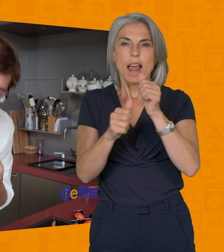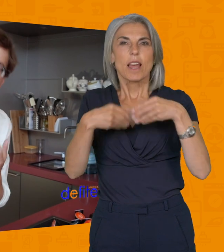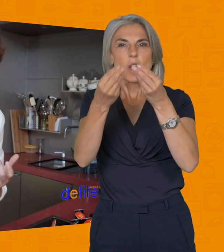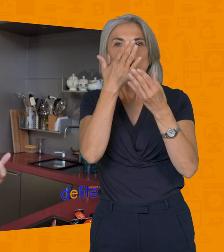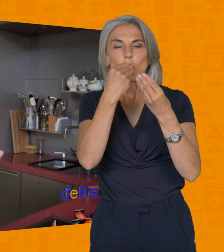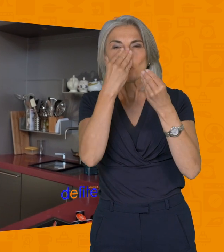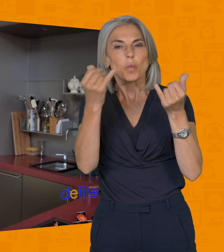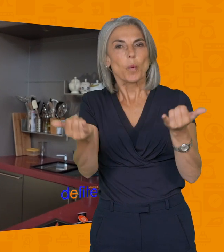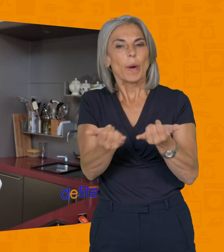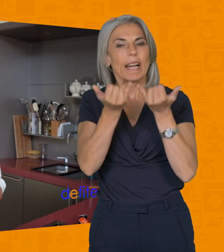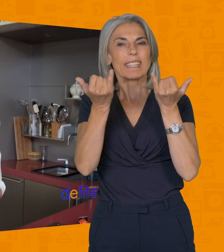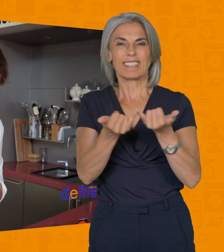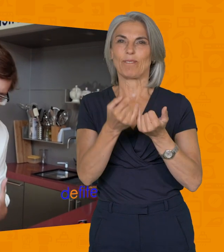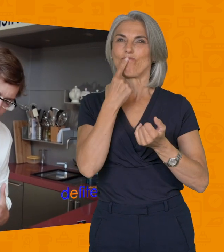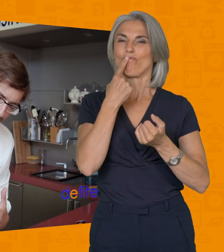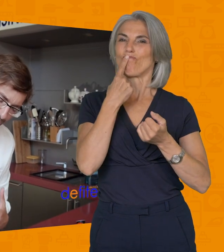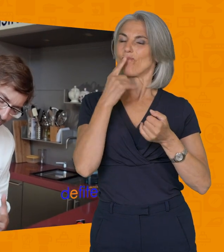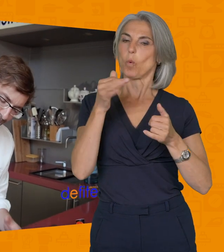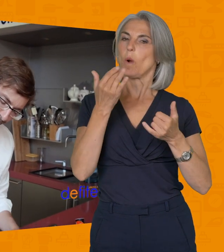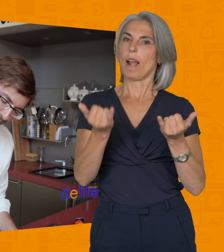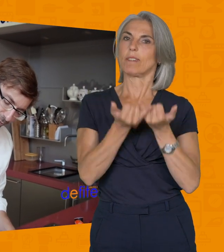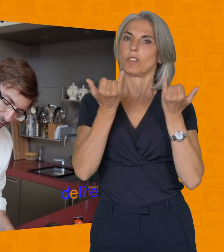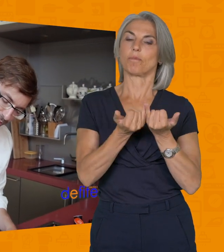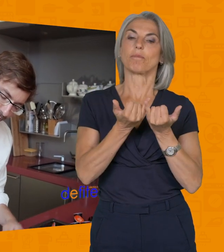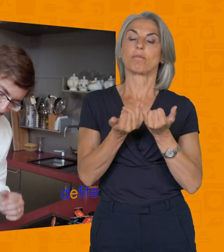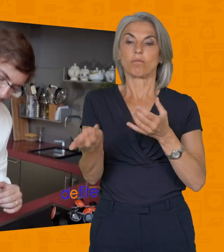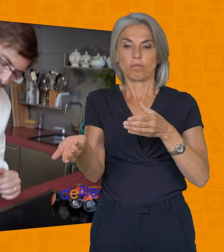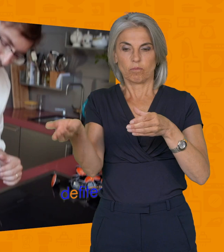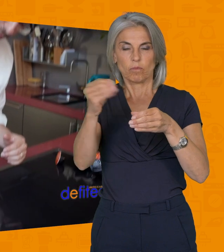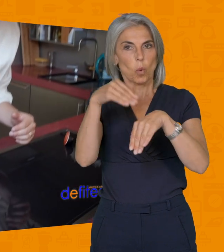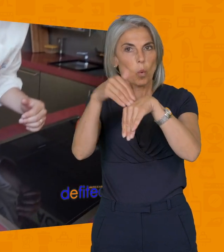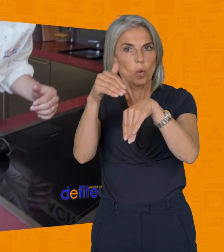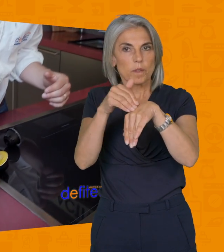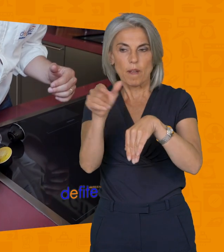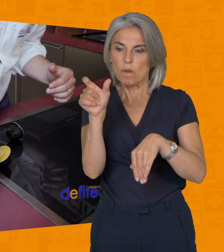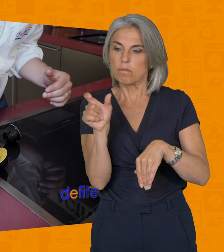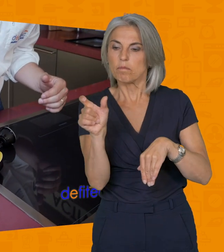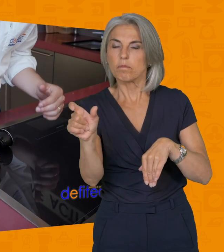à adoucir quand même le café. Des fois, vous avez un café trop léger. Avec du lait, je conseille franchement de mettre un café fort.